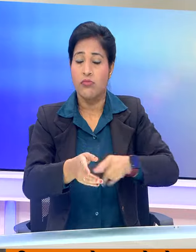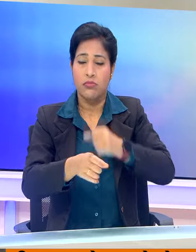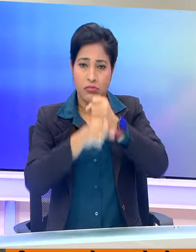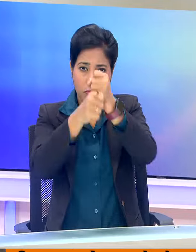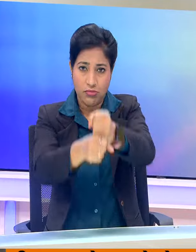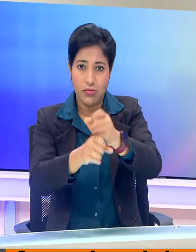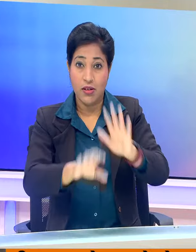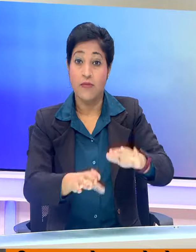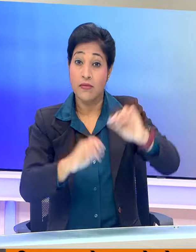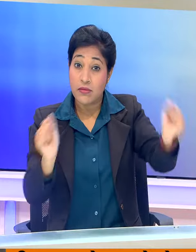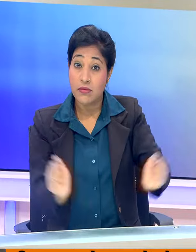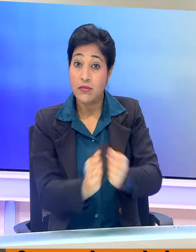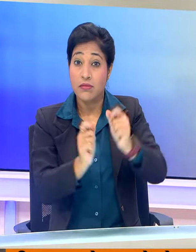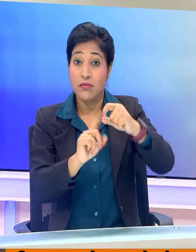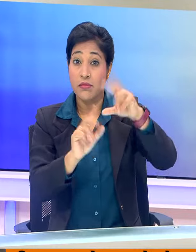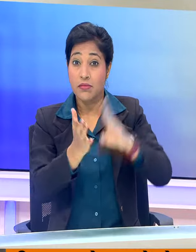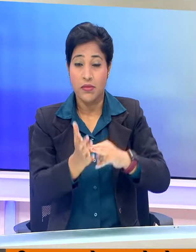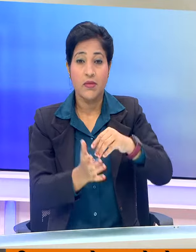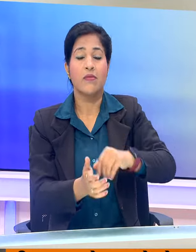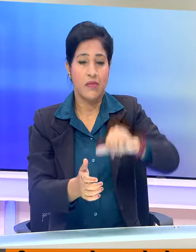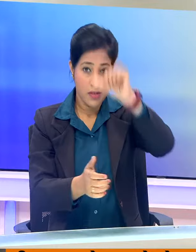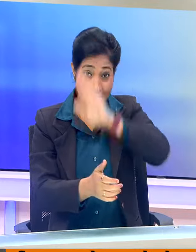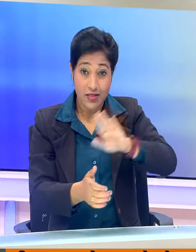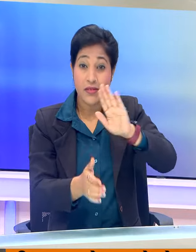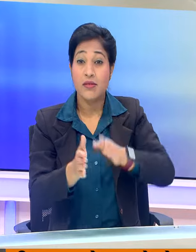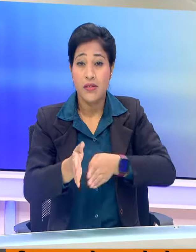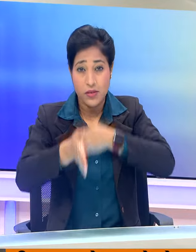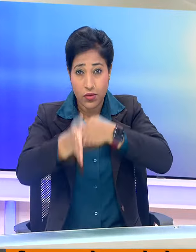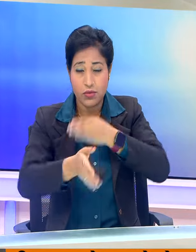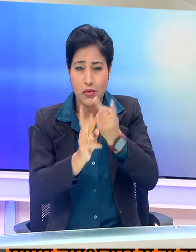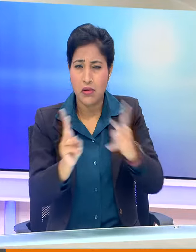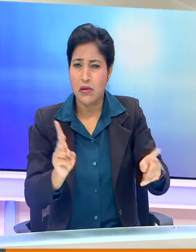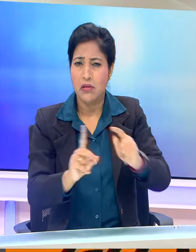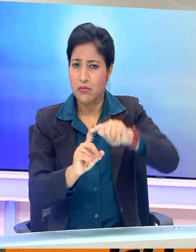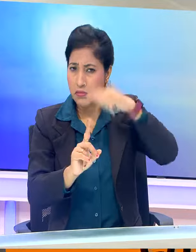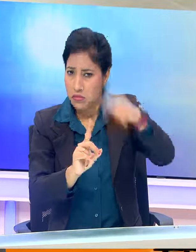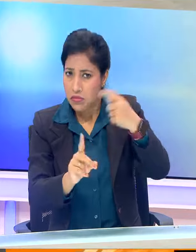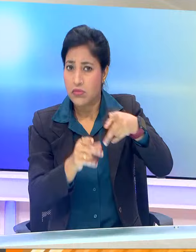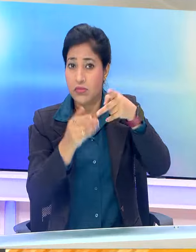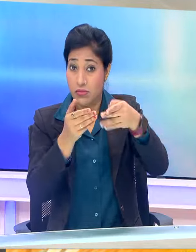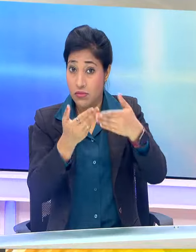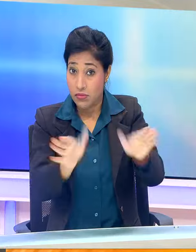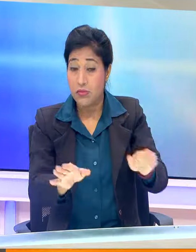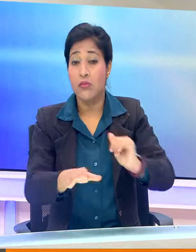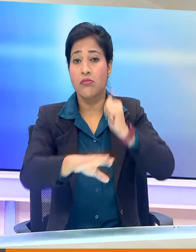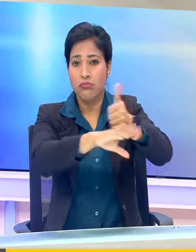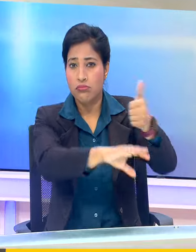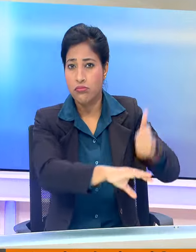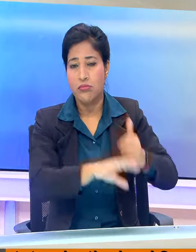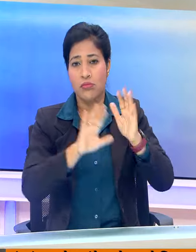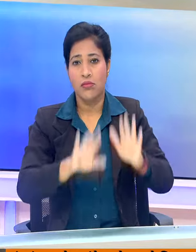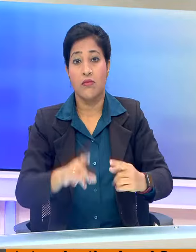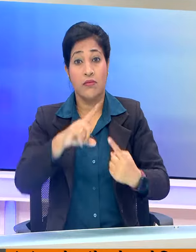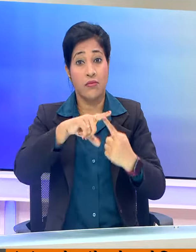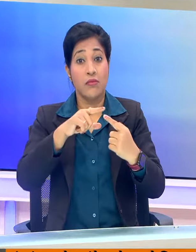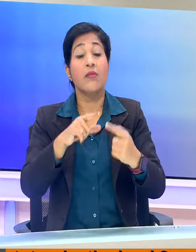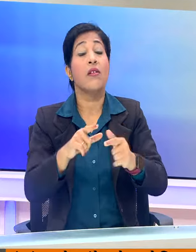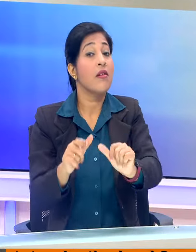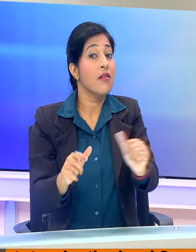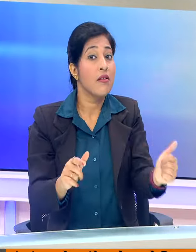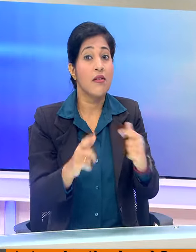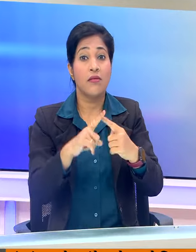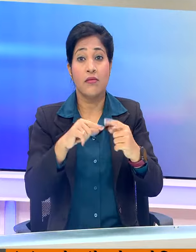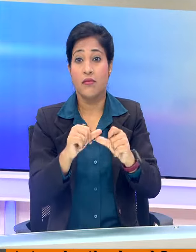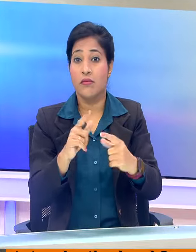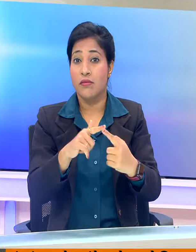इसके साथ ही पीएम भार्ती रेल से जुड़ी कई परियोचनाओं का लोकारपन और शिला न्यास भी करेंगे इसके लावा